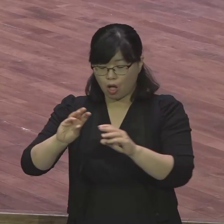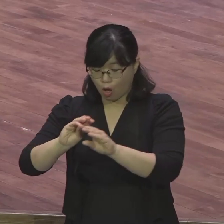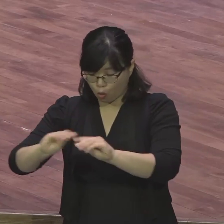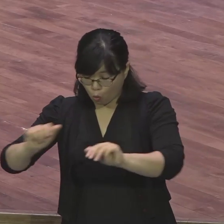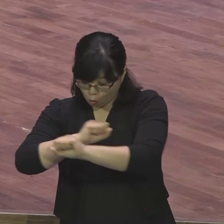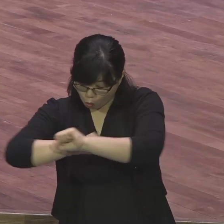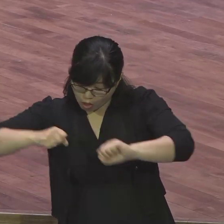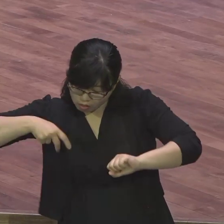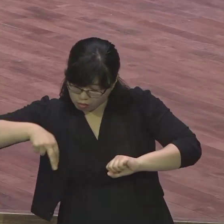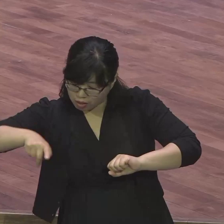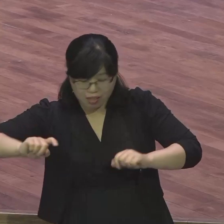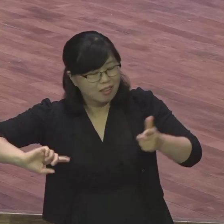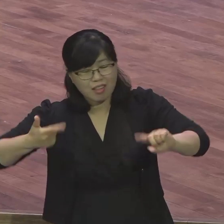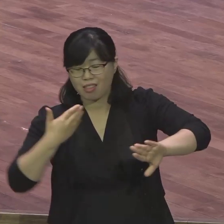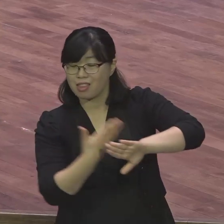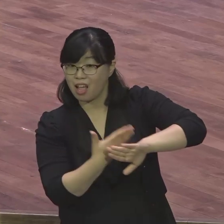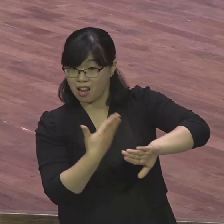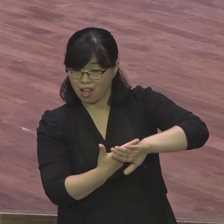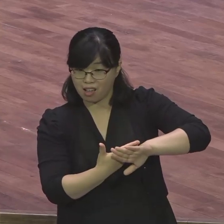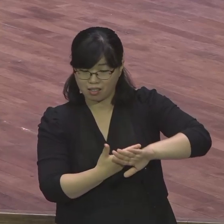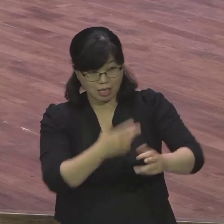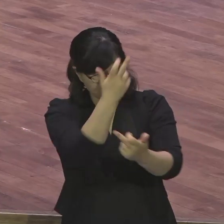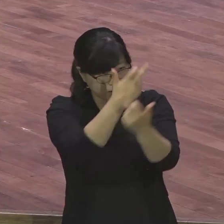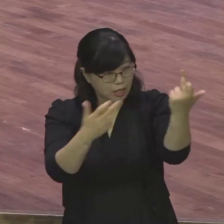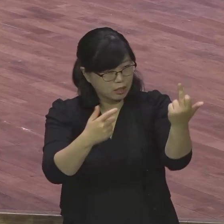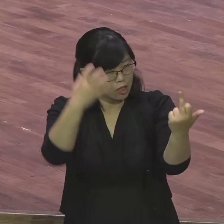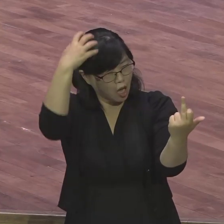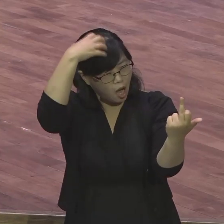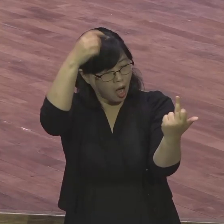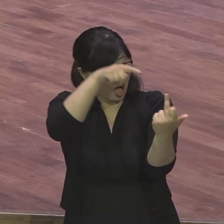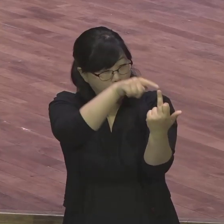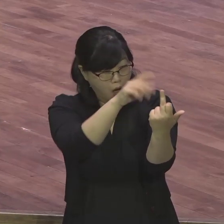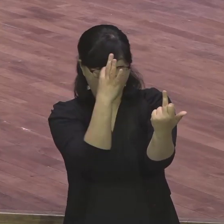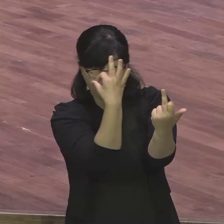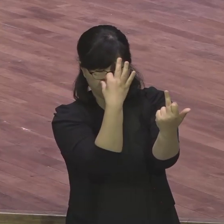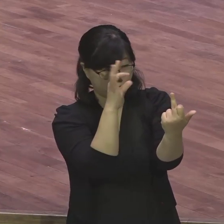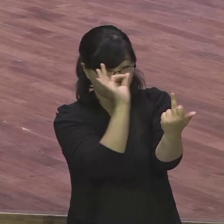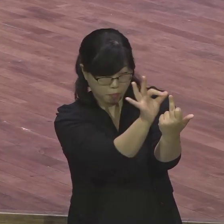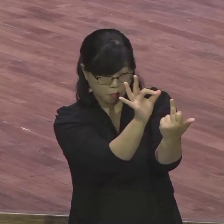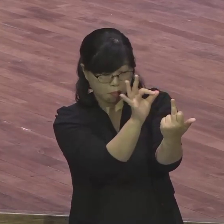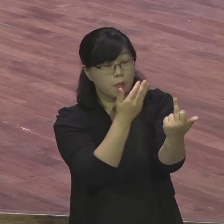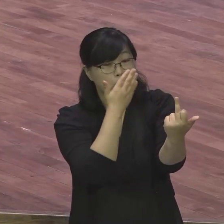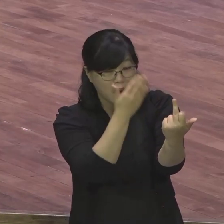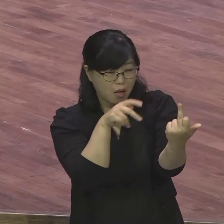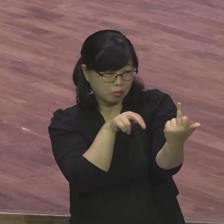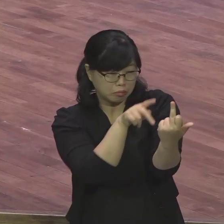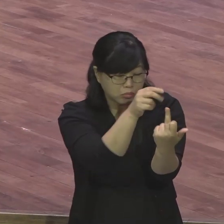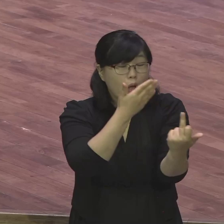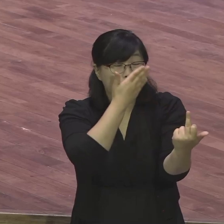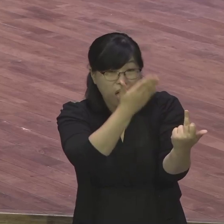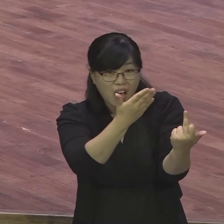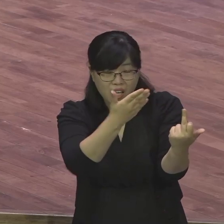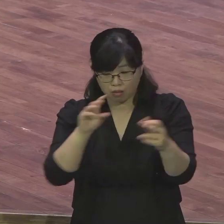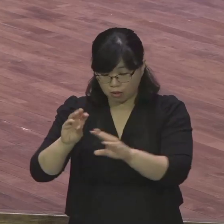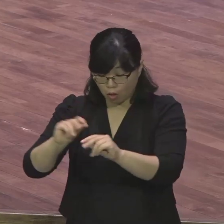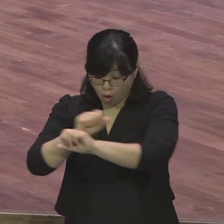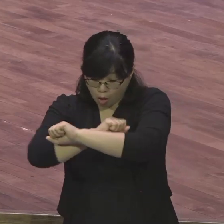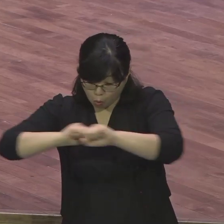보인다 그러나 광야는 끝이 안 보인다 어떤 것이 인생인가 산은 어떻게 올라가야 할지